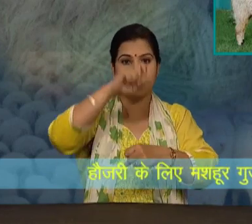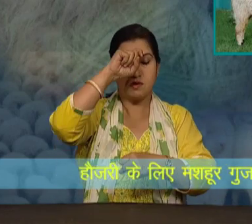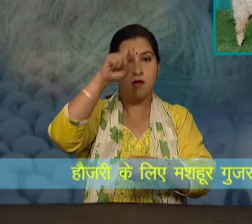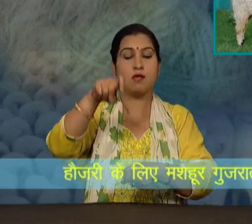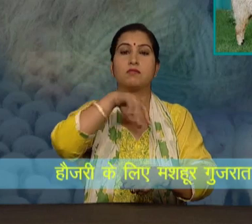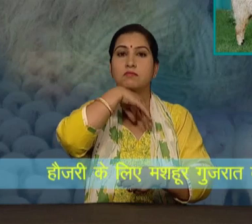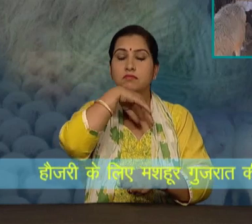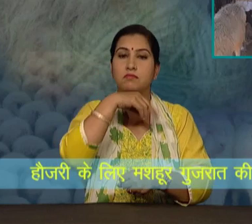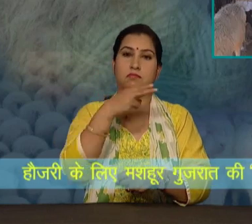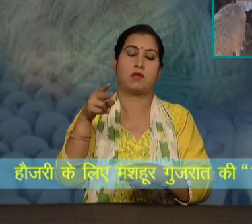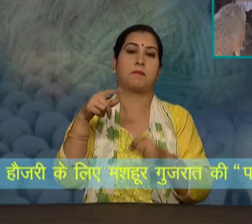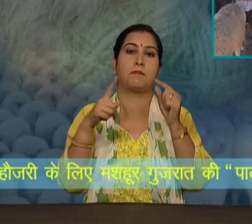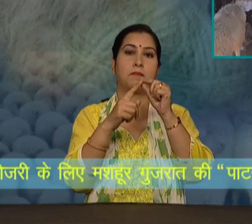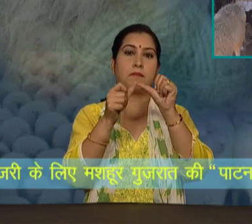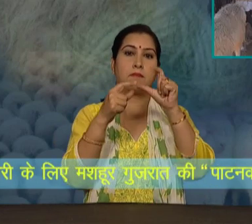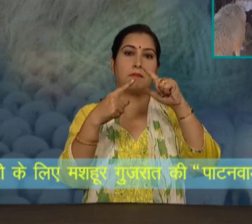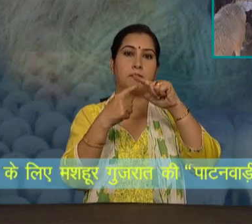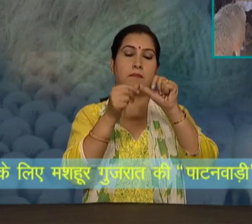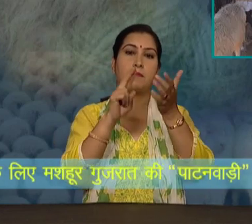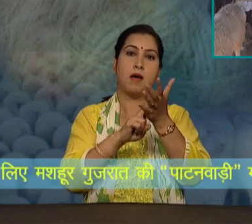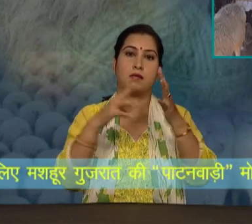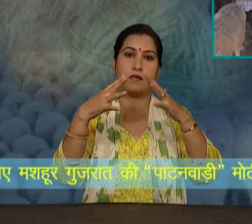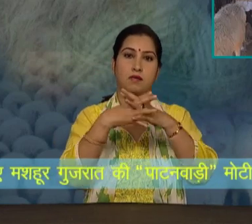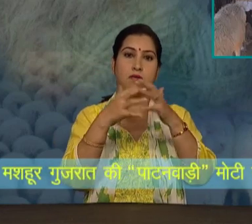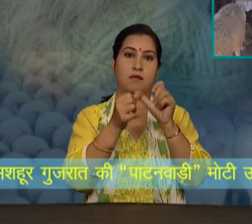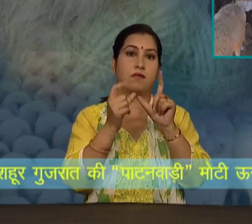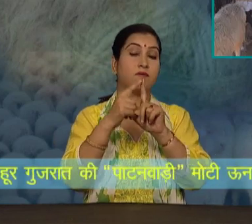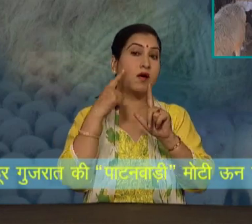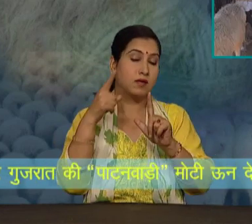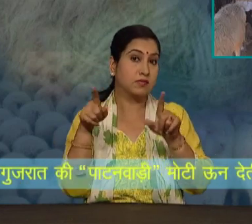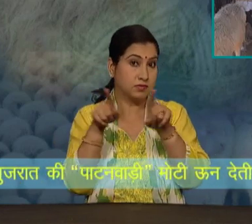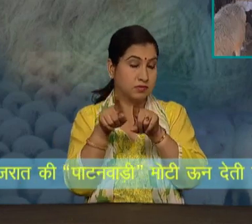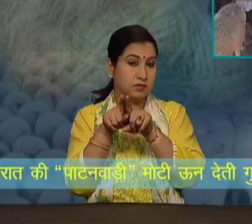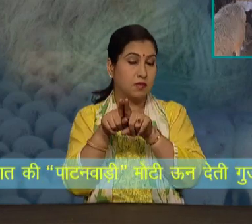मोटी उन्देती गुजरात की ही मारवाडी